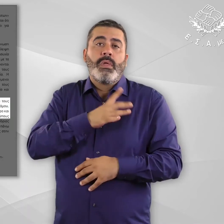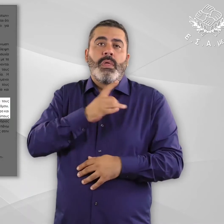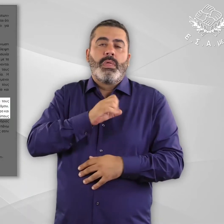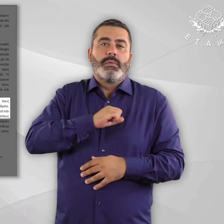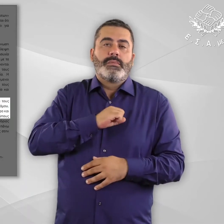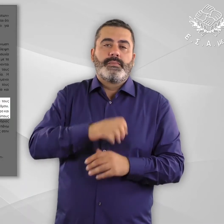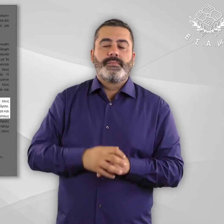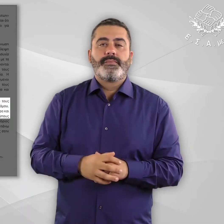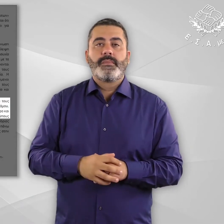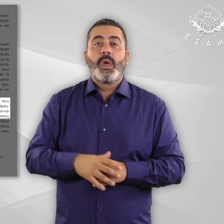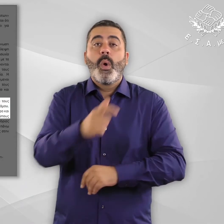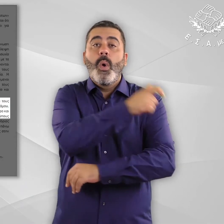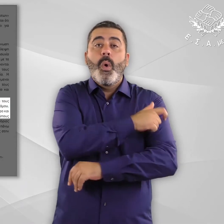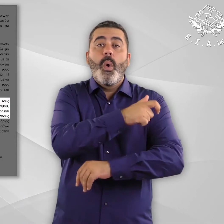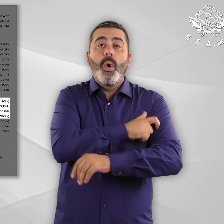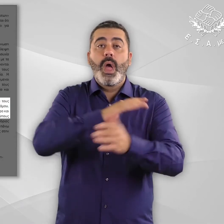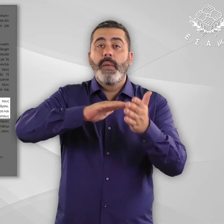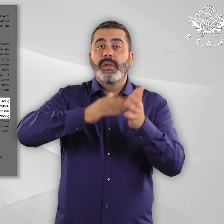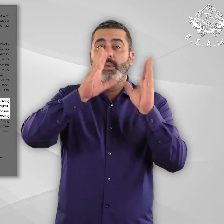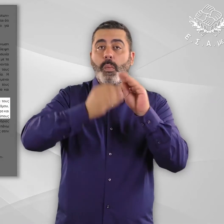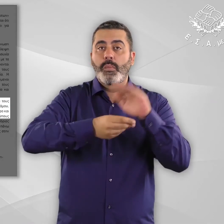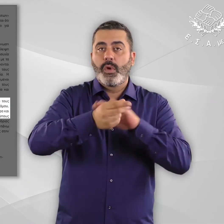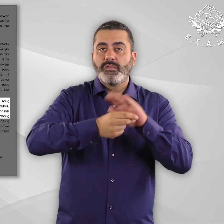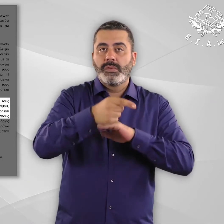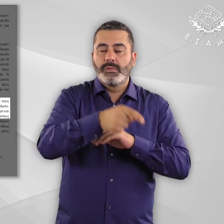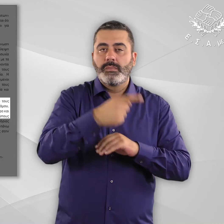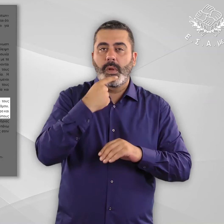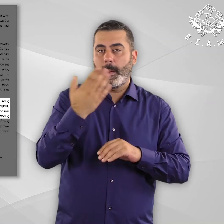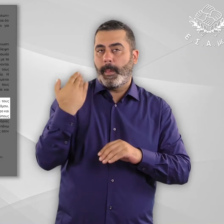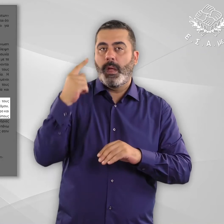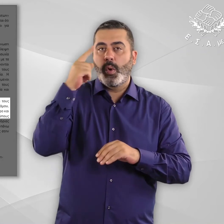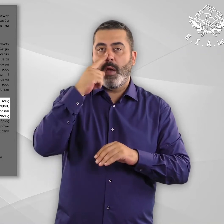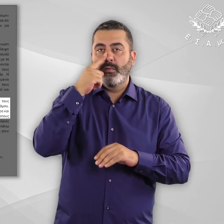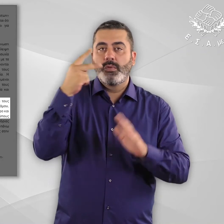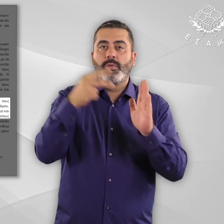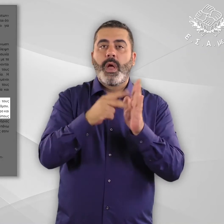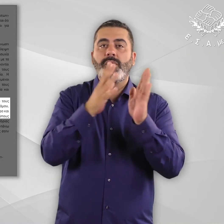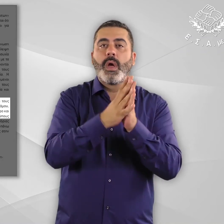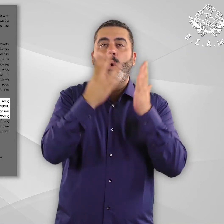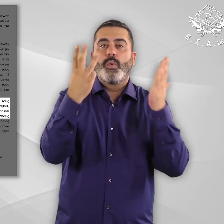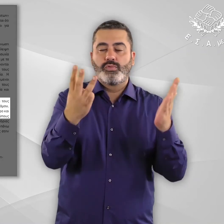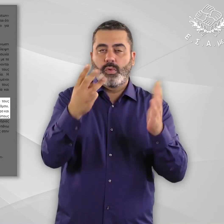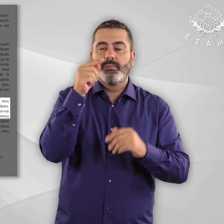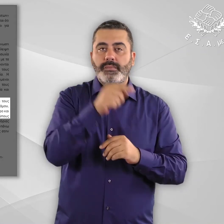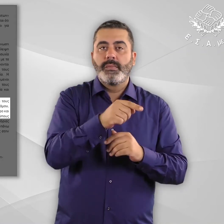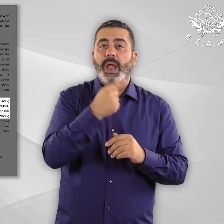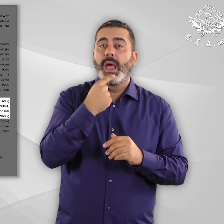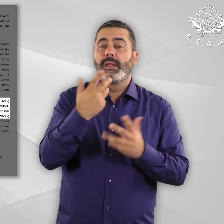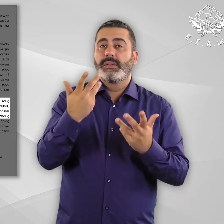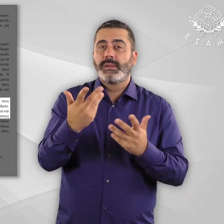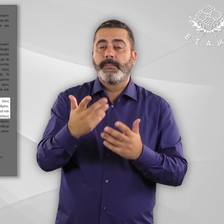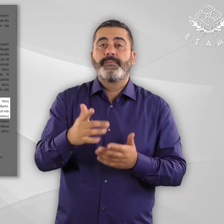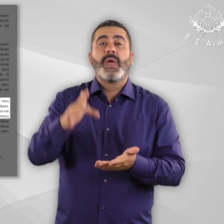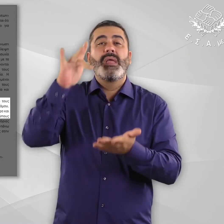στοιχεία της ΥΠΑ της αρμοστίας του ΟΗΕ για τους πρόσφυγες Η παρένθεση Νοέμβριος του 2018 κλείνει η παρένθεση